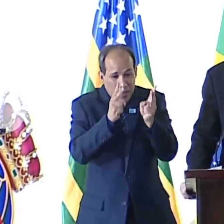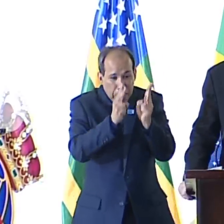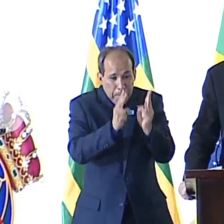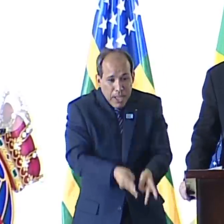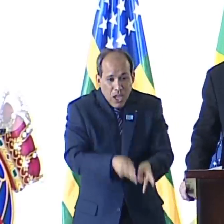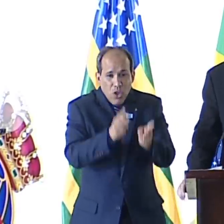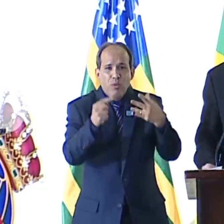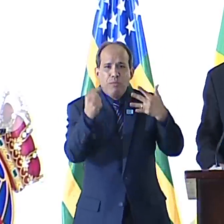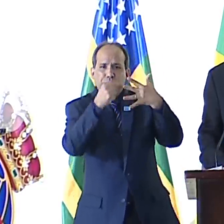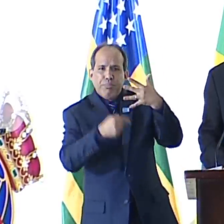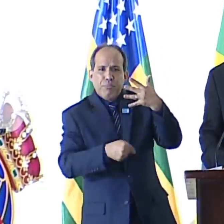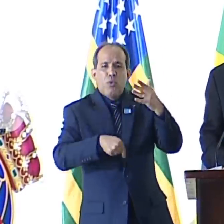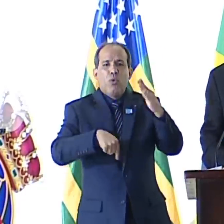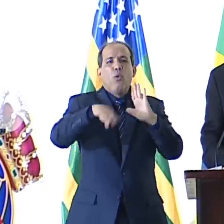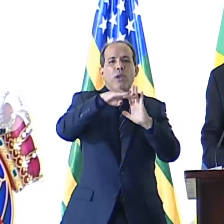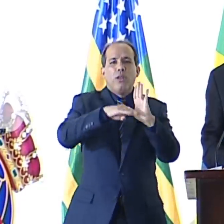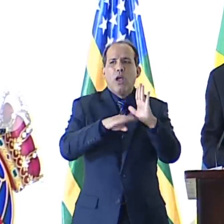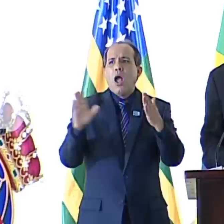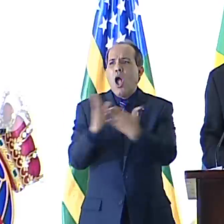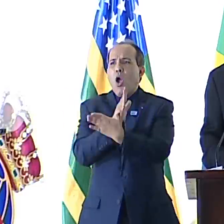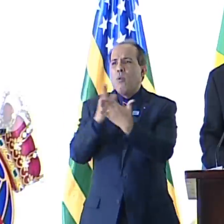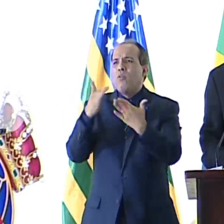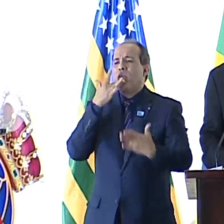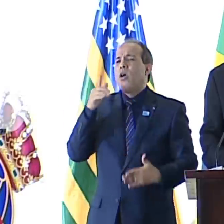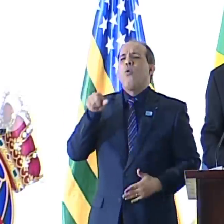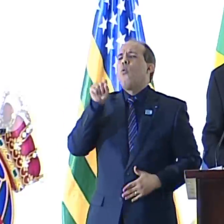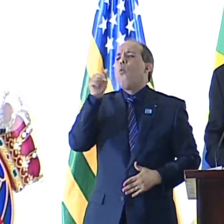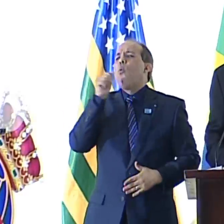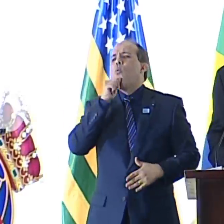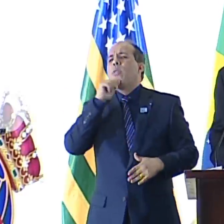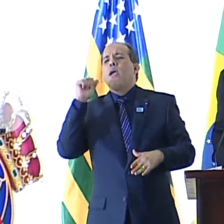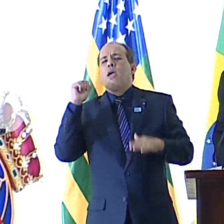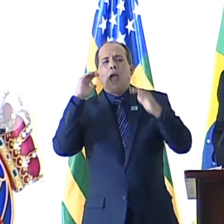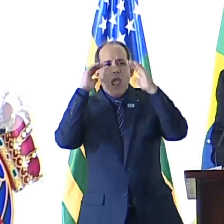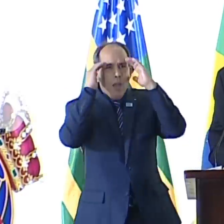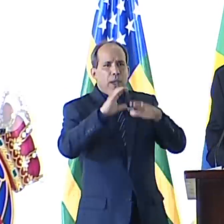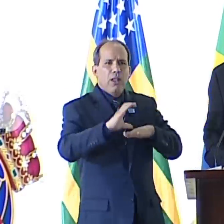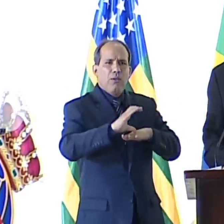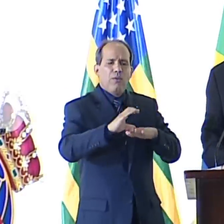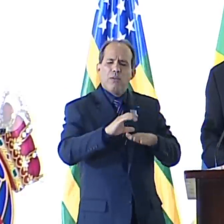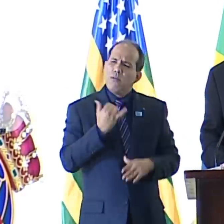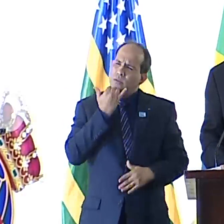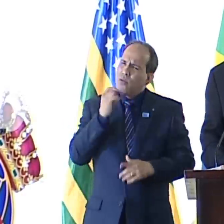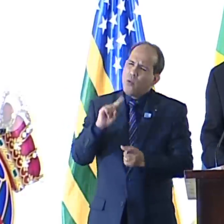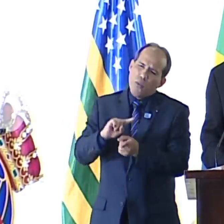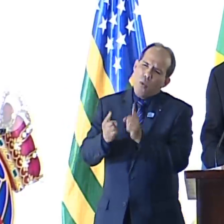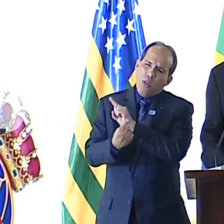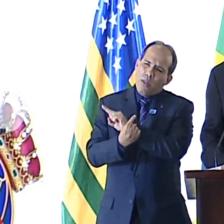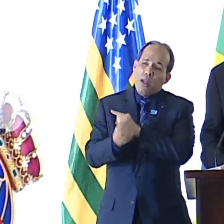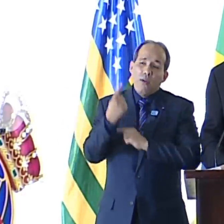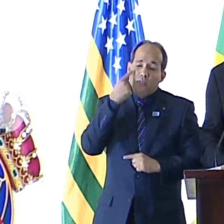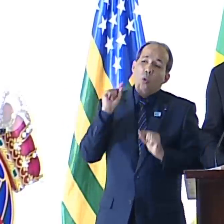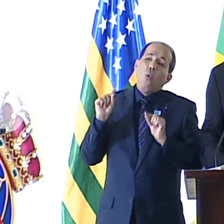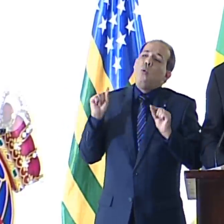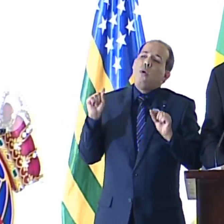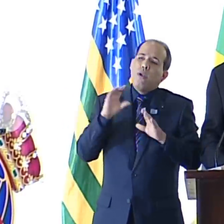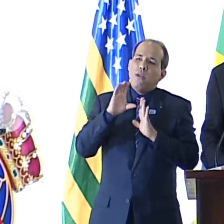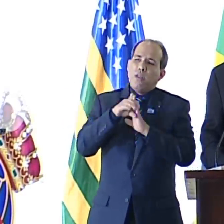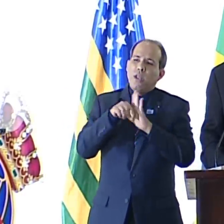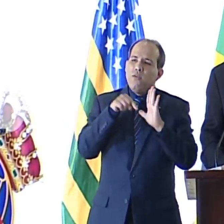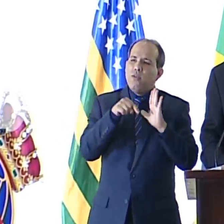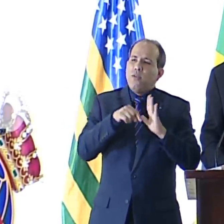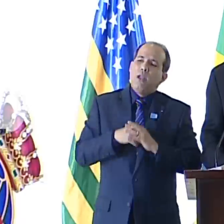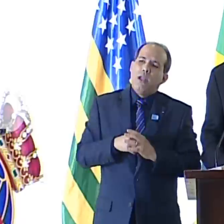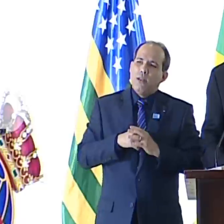princípios, algumas pessoas dizem que estamos descumprindo a Constituição. Convido essas pessoas à reflexão e ao autoexame de consciência,